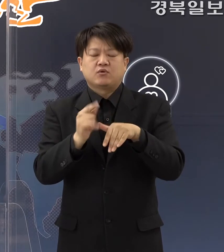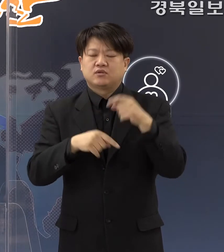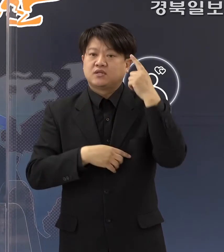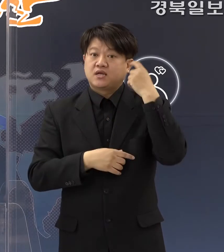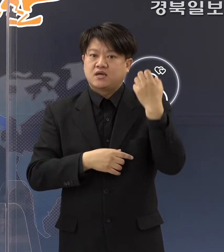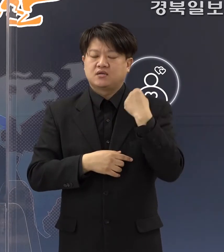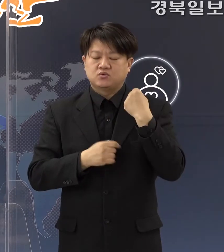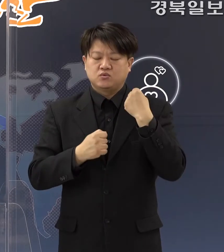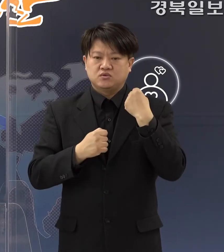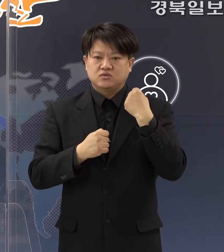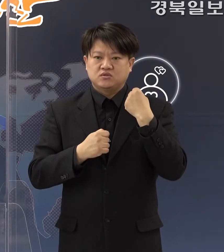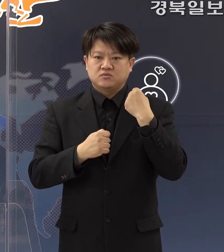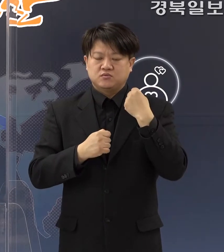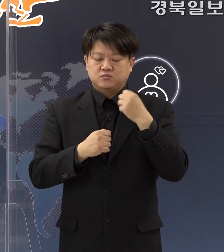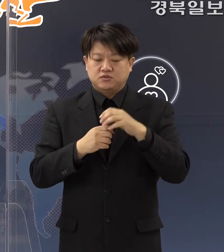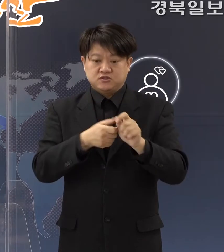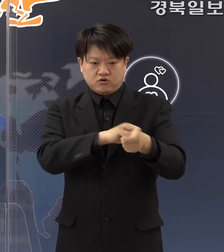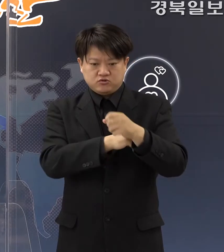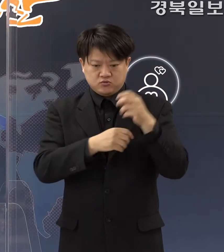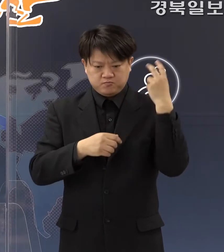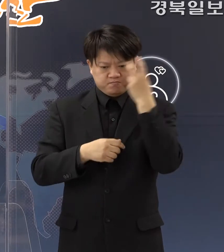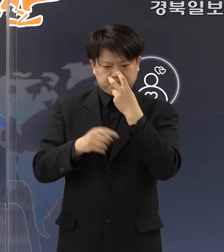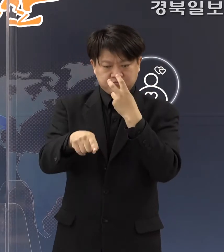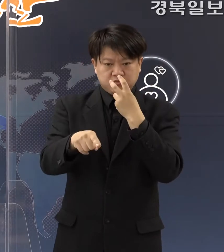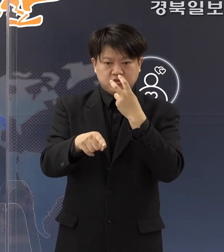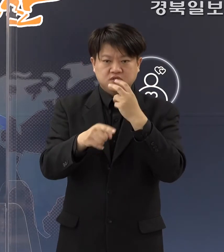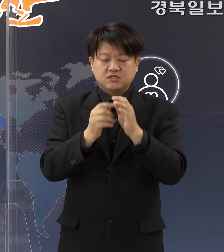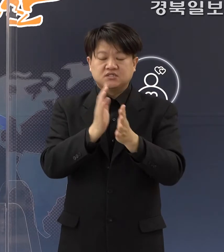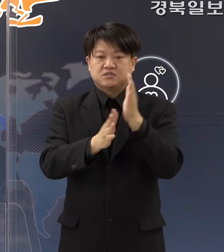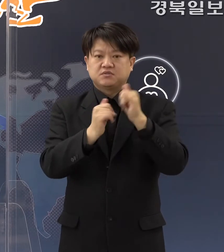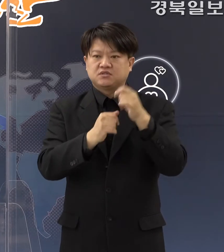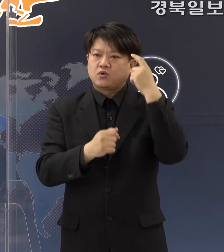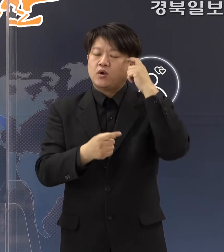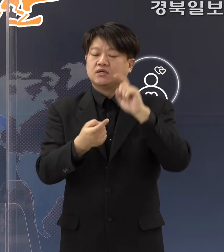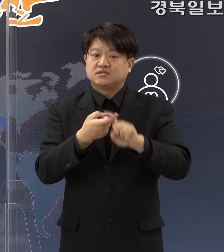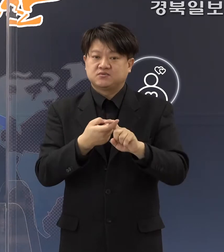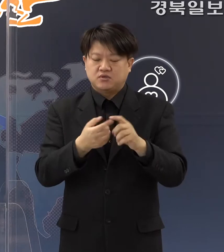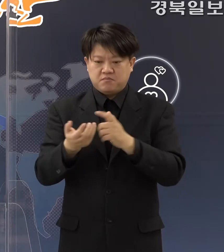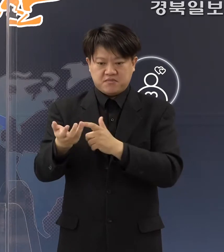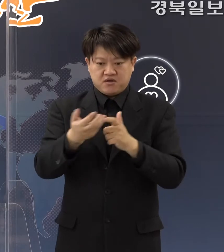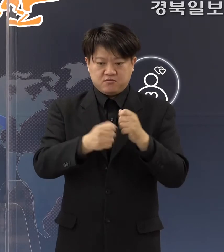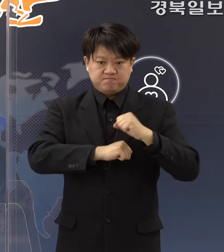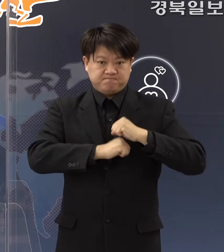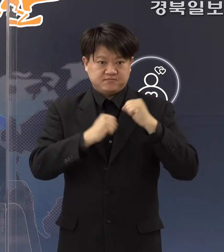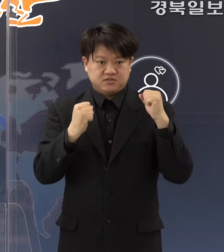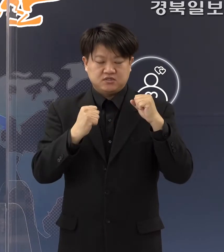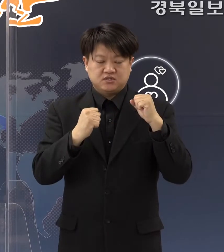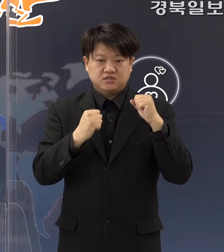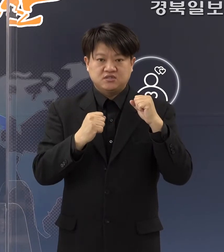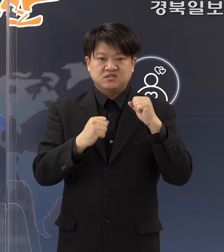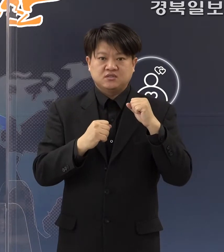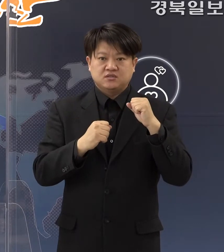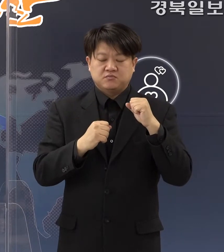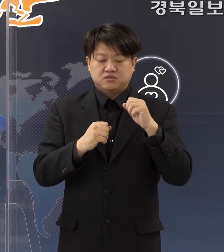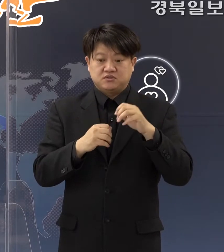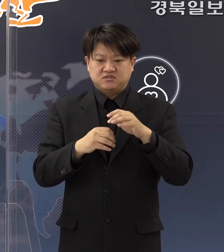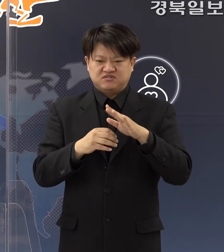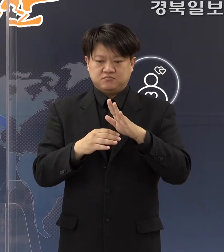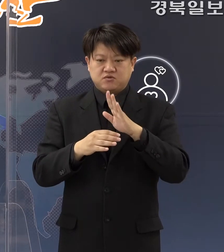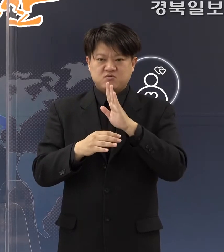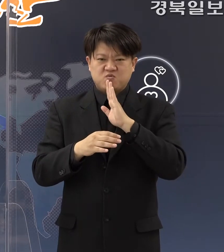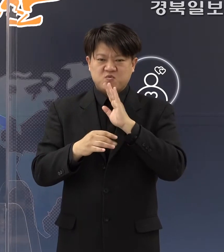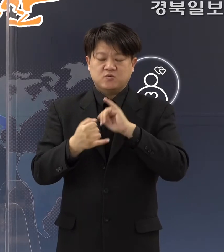적극적으로 애의주시하면서 시민들의 관심과 방역수칙 이행에 절대적으로 참여를